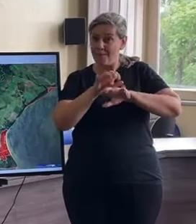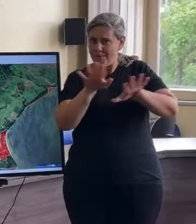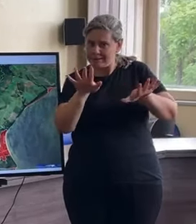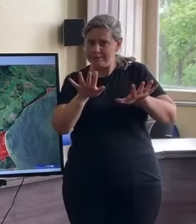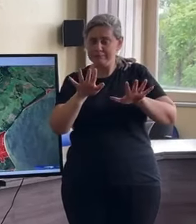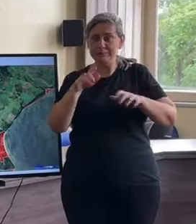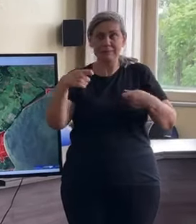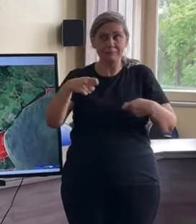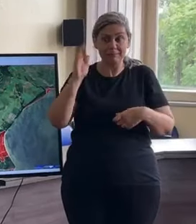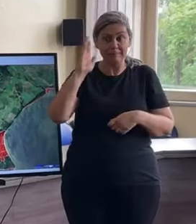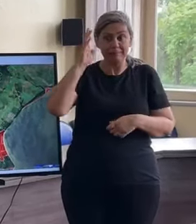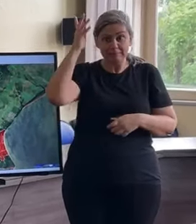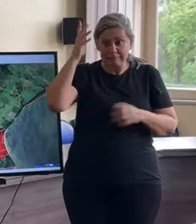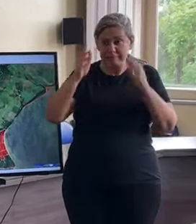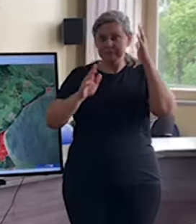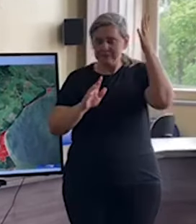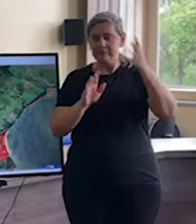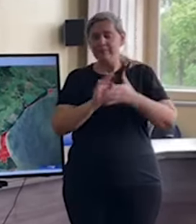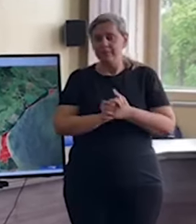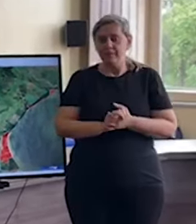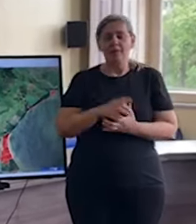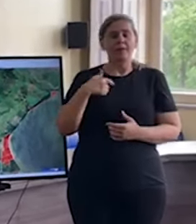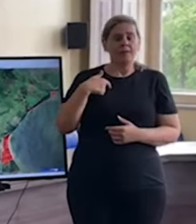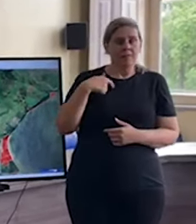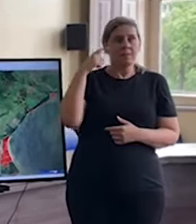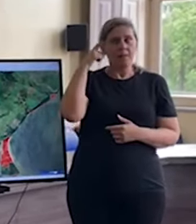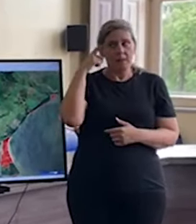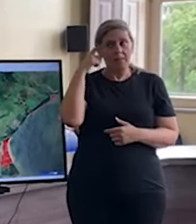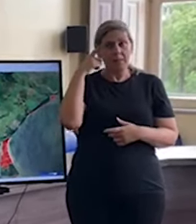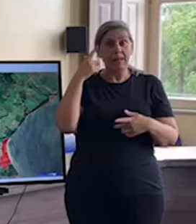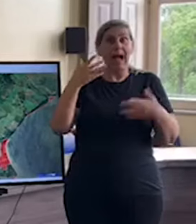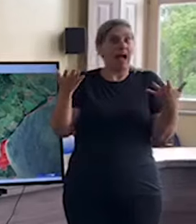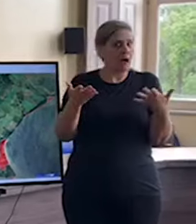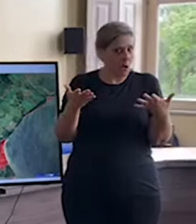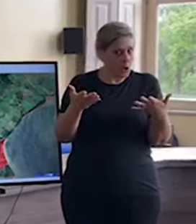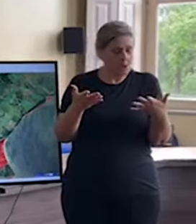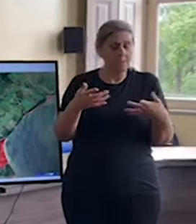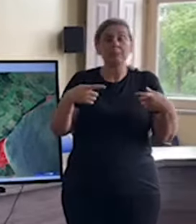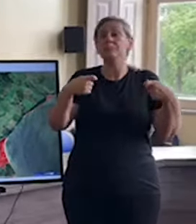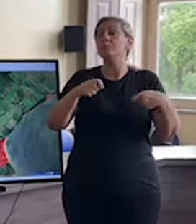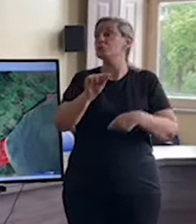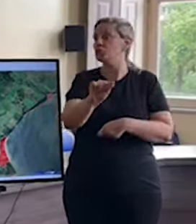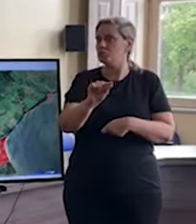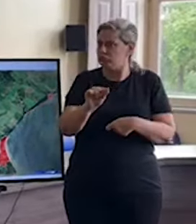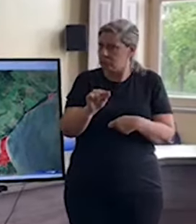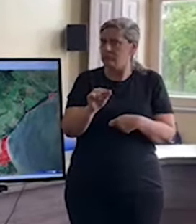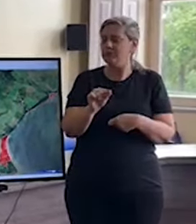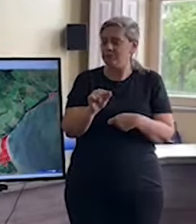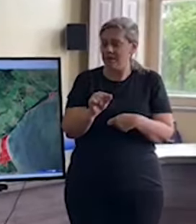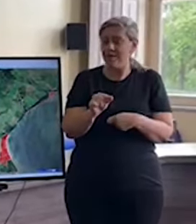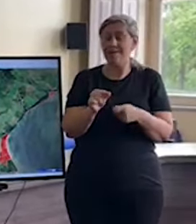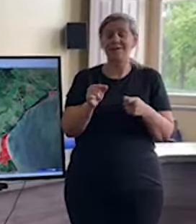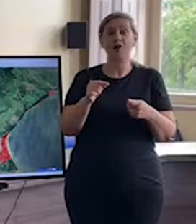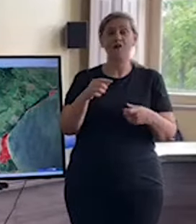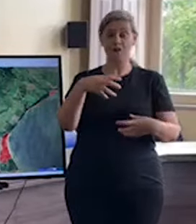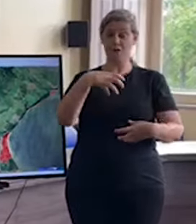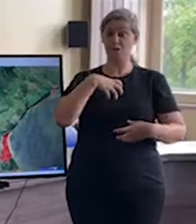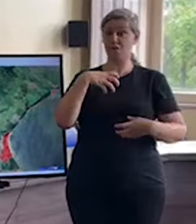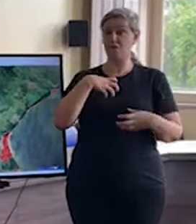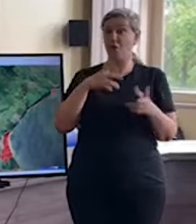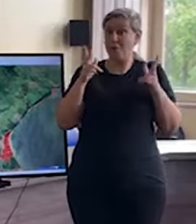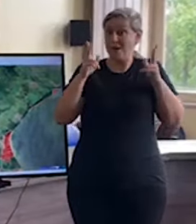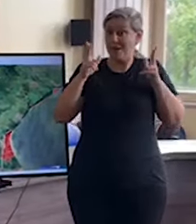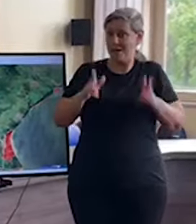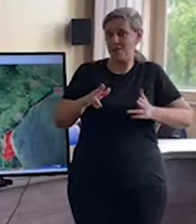cheguei à conclusão de que nós temos, agora, que seguir o mesmo princípio que nos